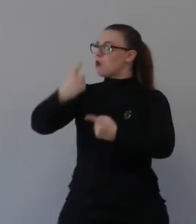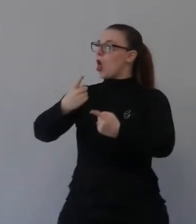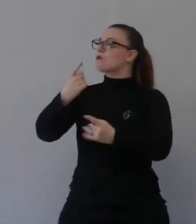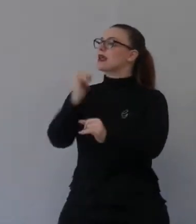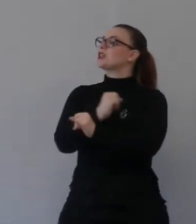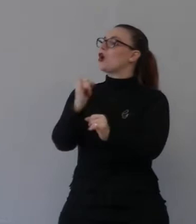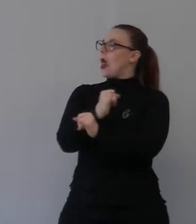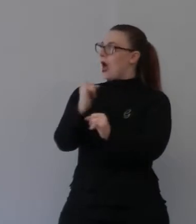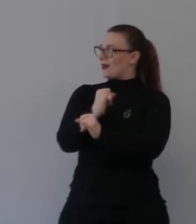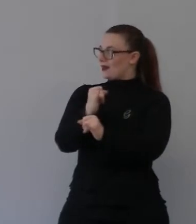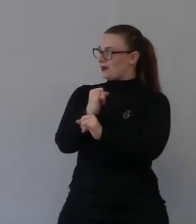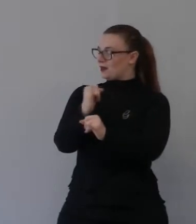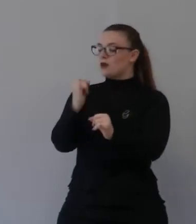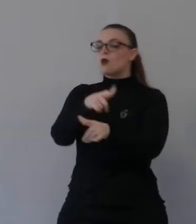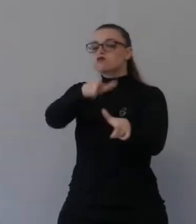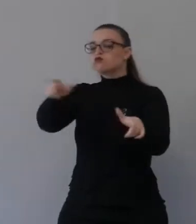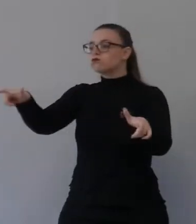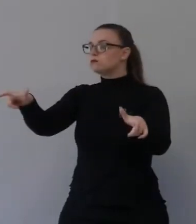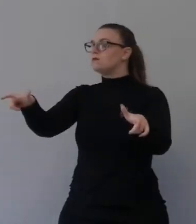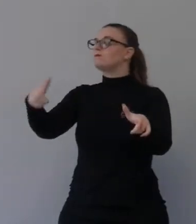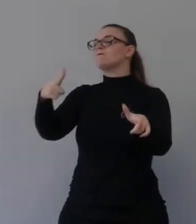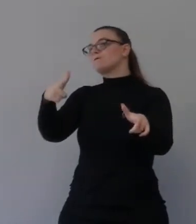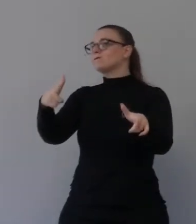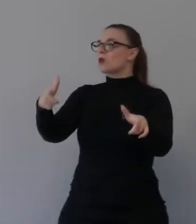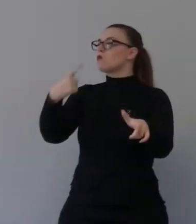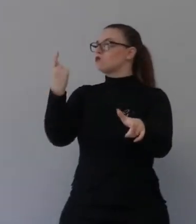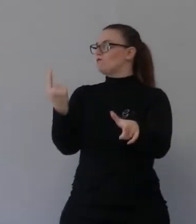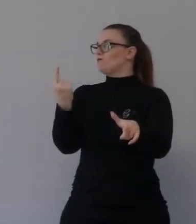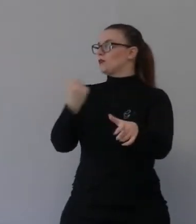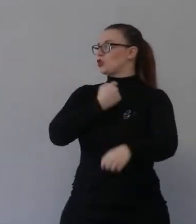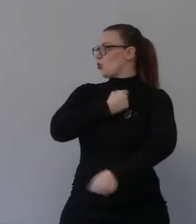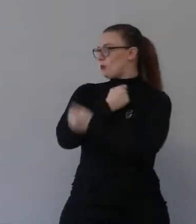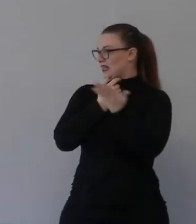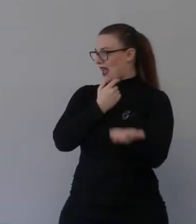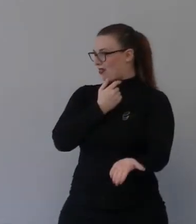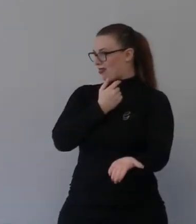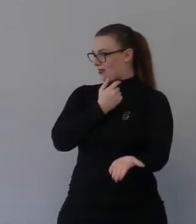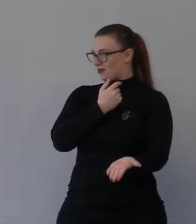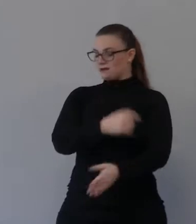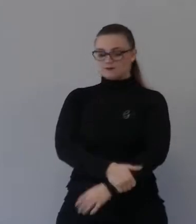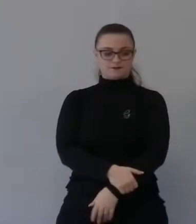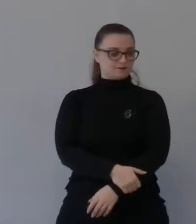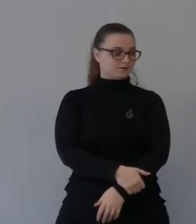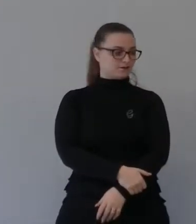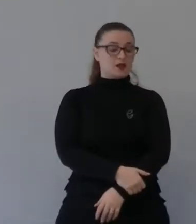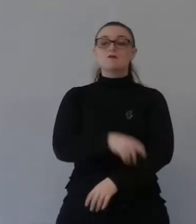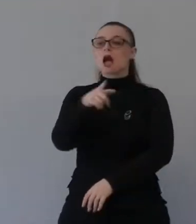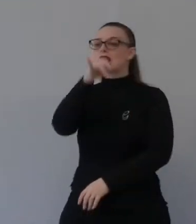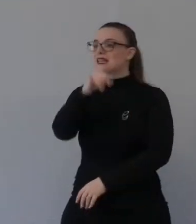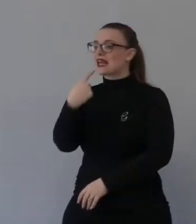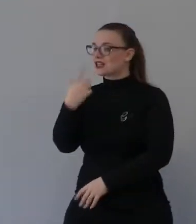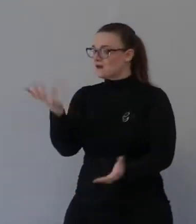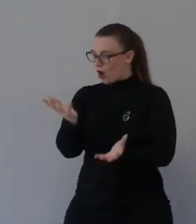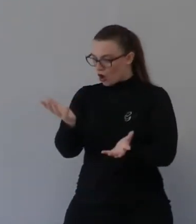E prometteva Isaia prometteva che un bimbo verrà verrà un bimbo diventerà un uomo e cancellerà tutto quanto